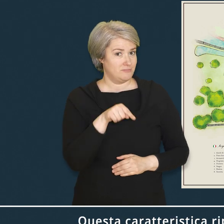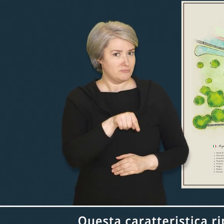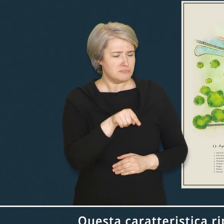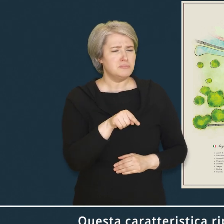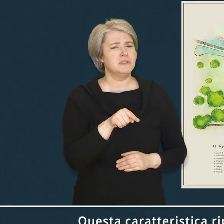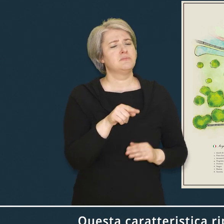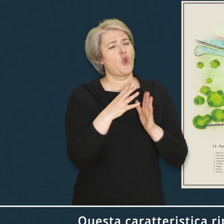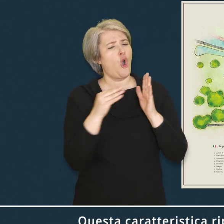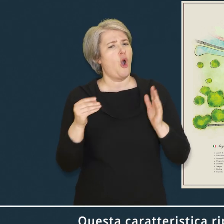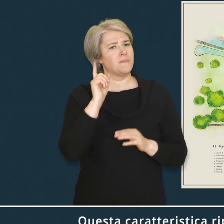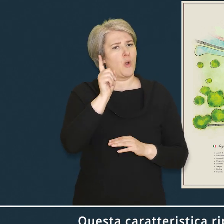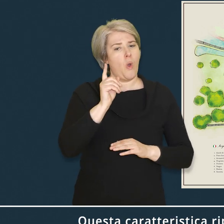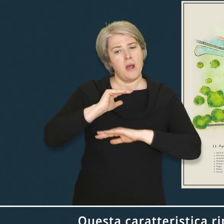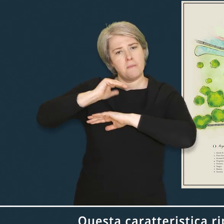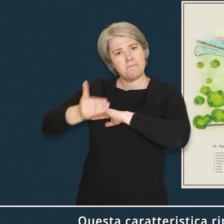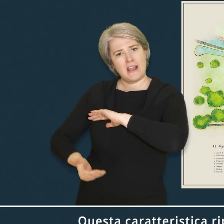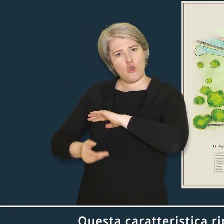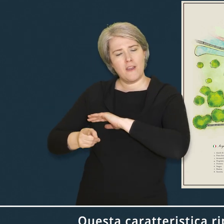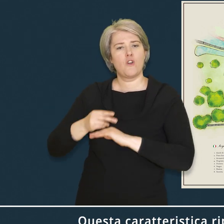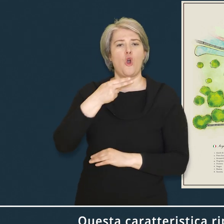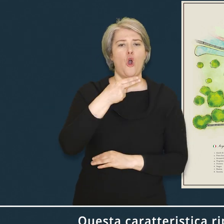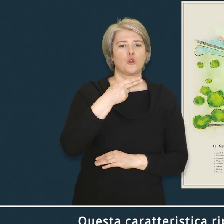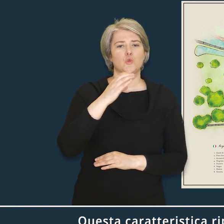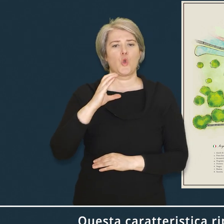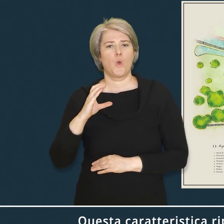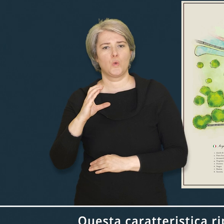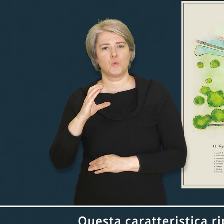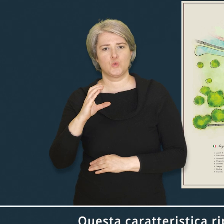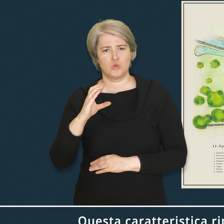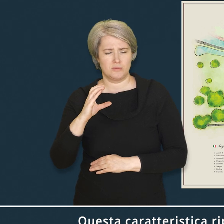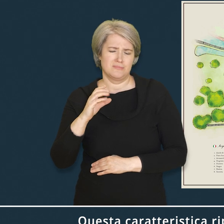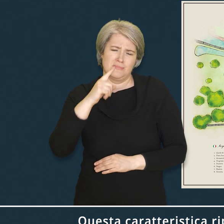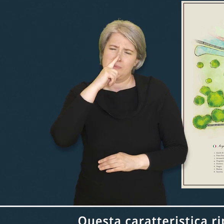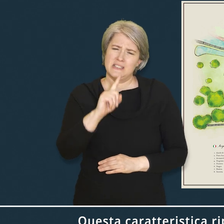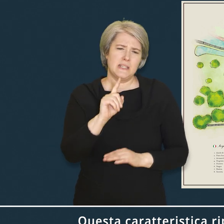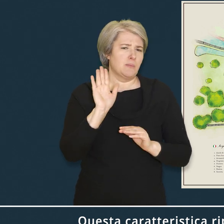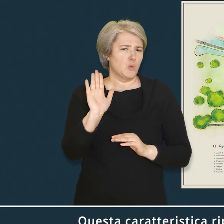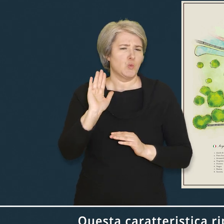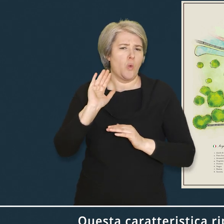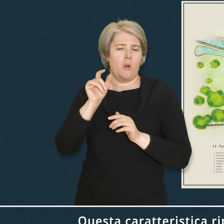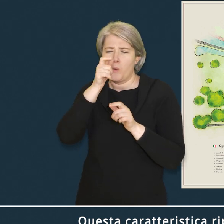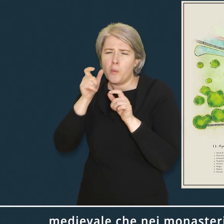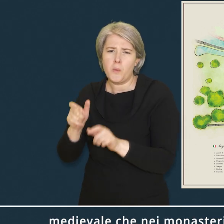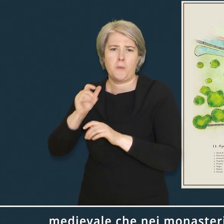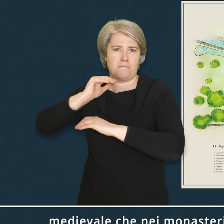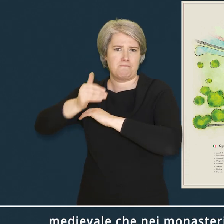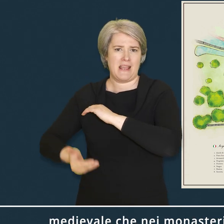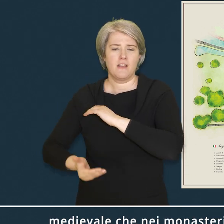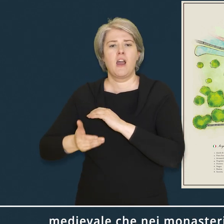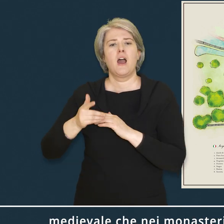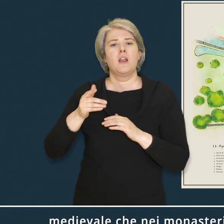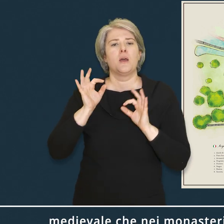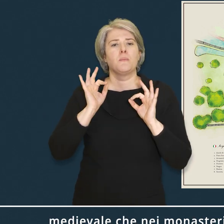caratteristica riporta all'ortus conclusus, il tipico giardino medievale che nei